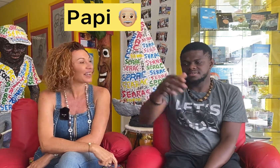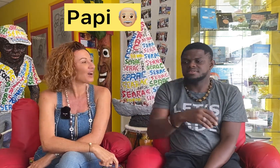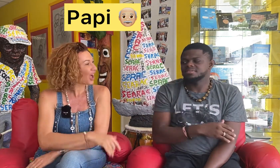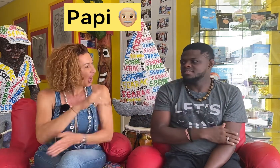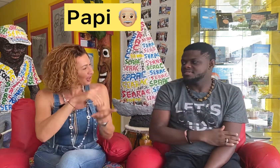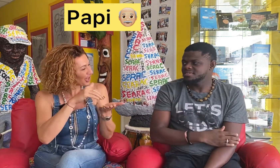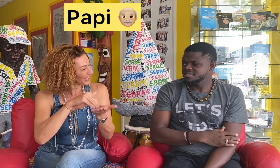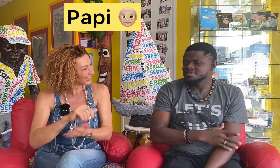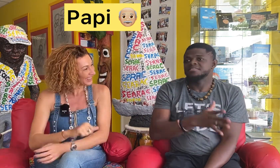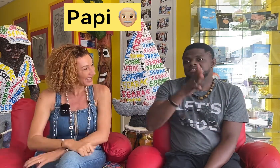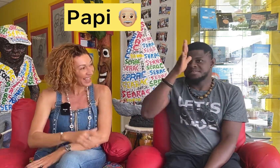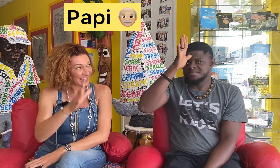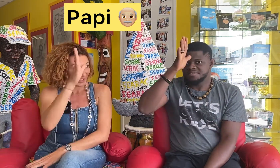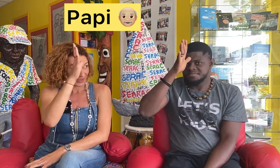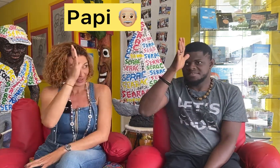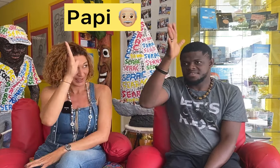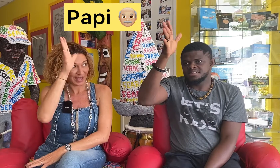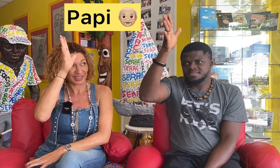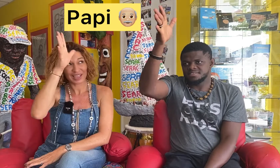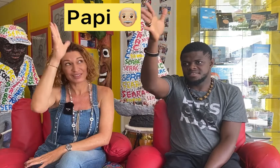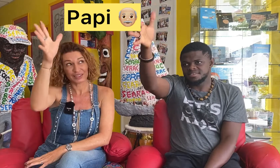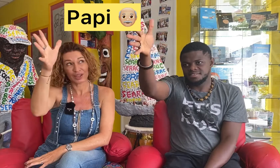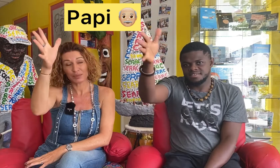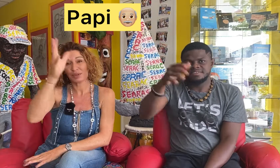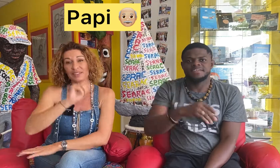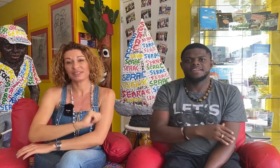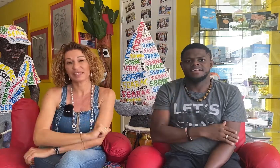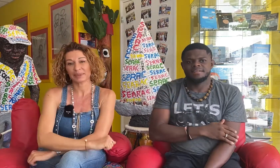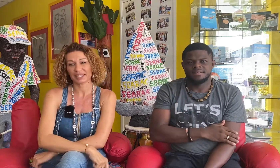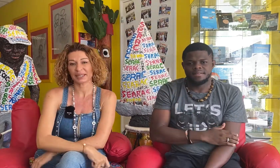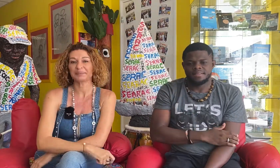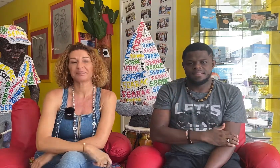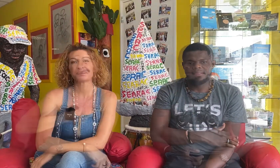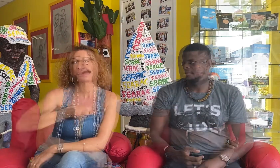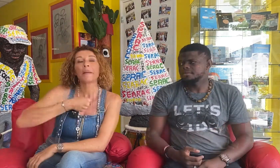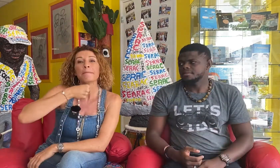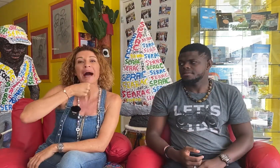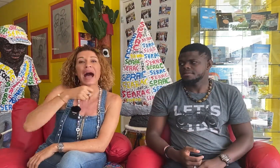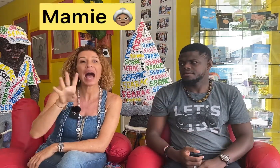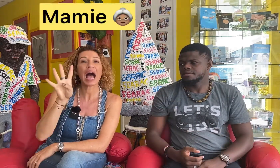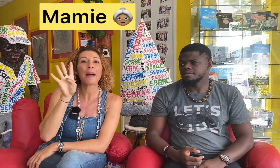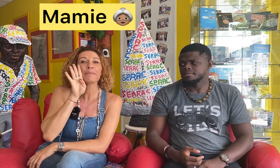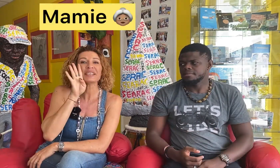Encore ? Ouais. Là, c'est comme les signes américains. Mamie.